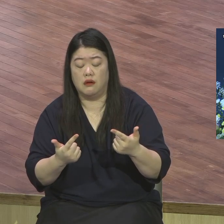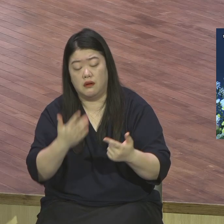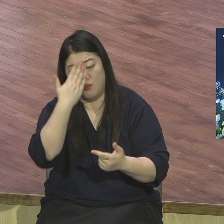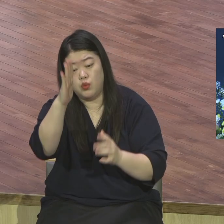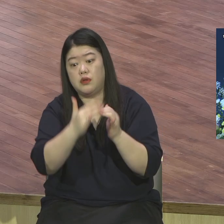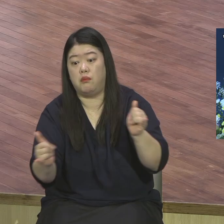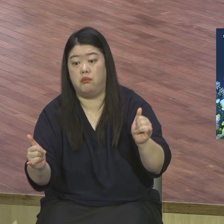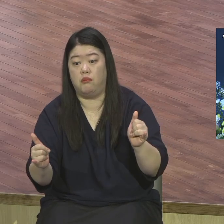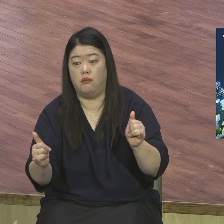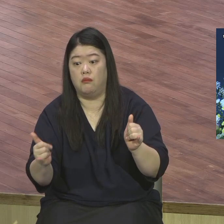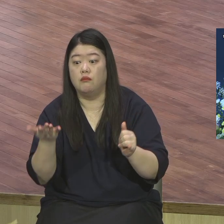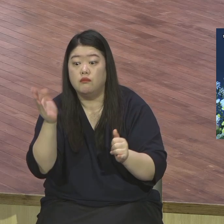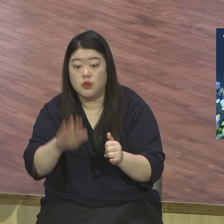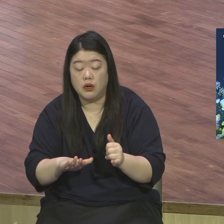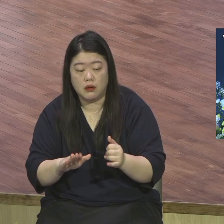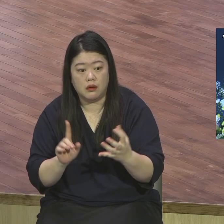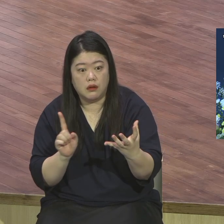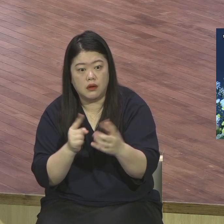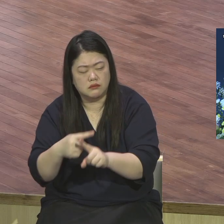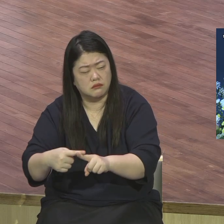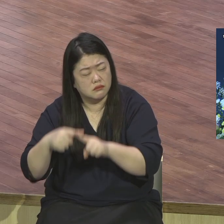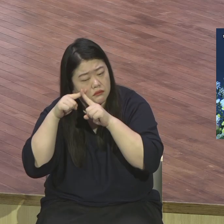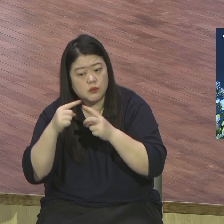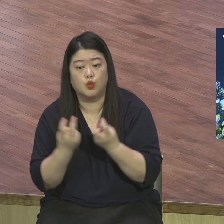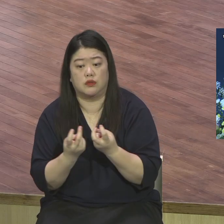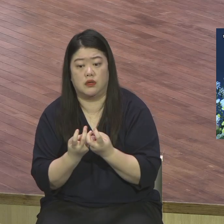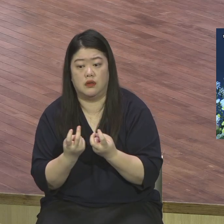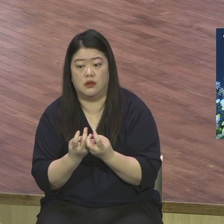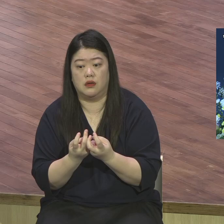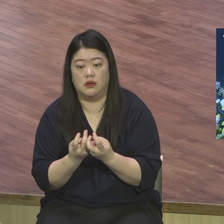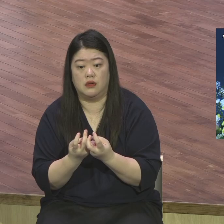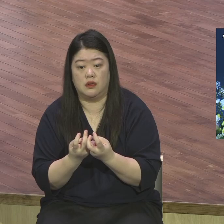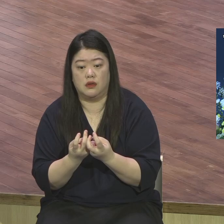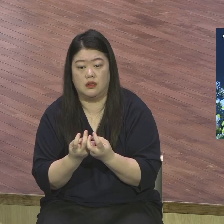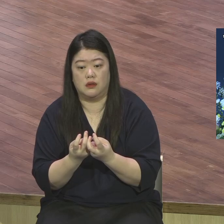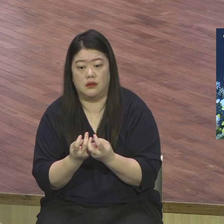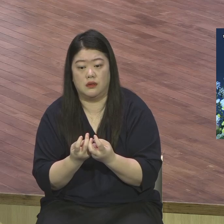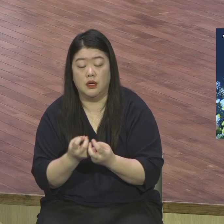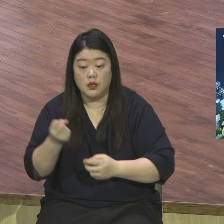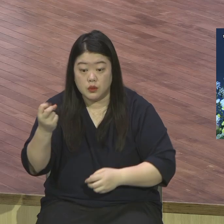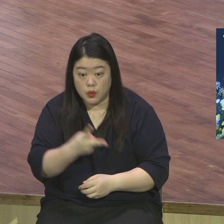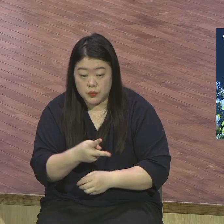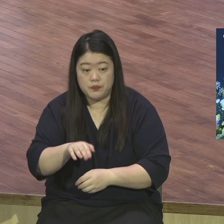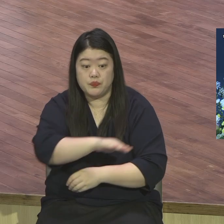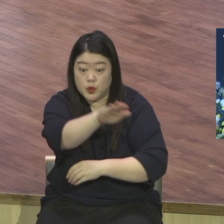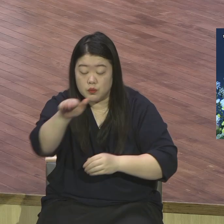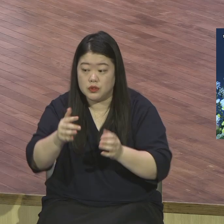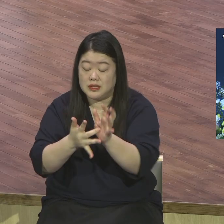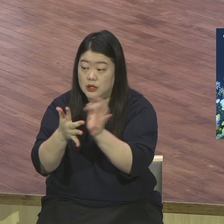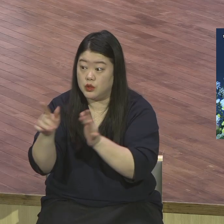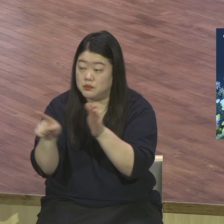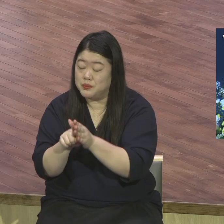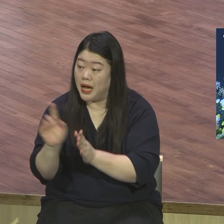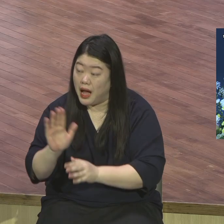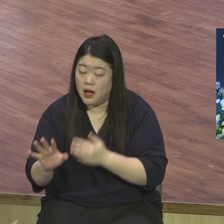없는 거예요 근본 문제 해결이 안 되기 때문에 근본 문제가 뭡니까 인간의 근본 문제